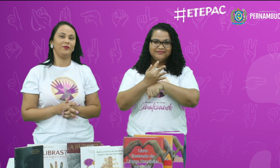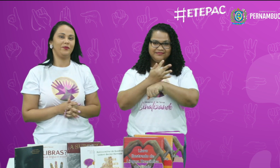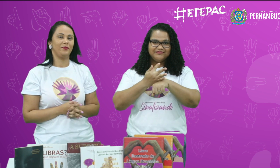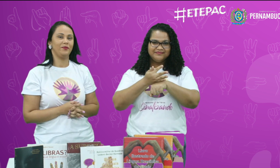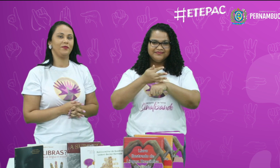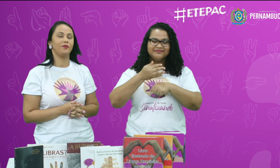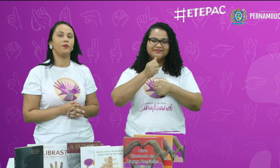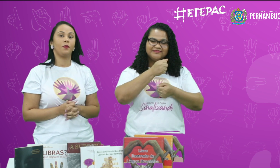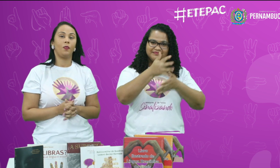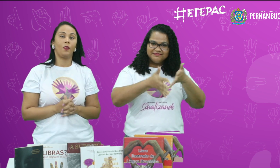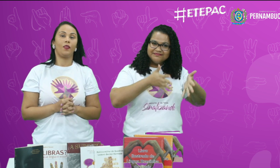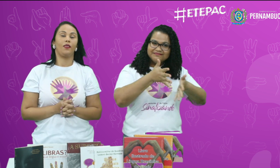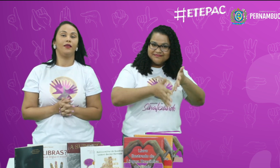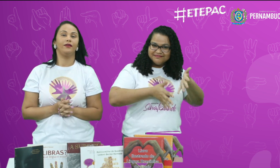férias, sinalizando.